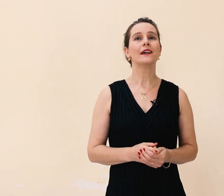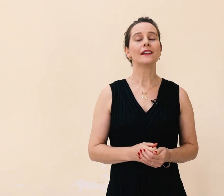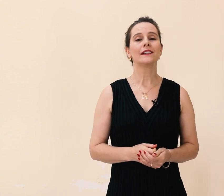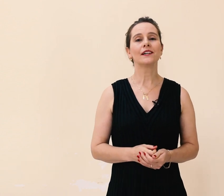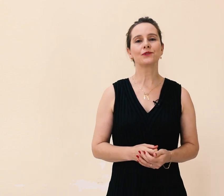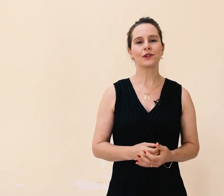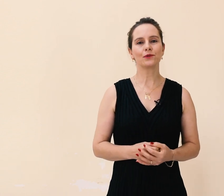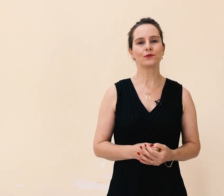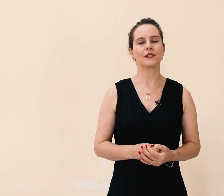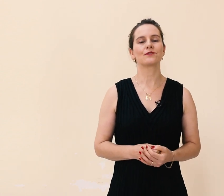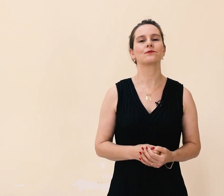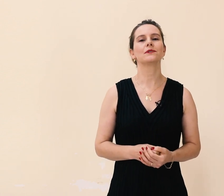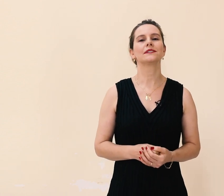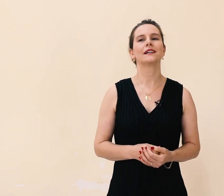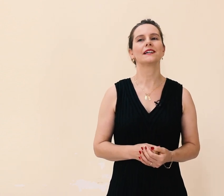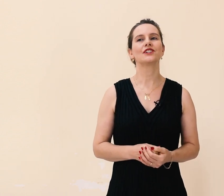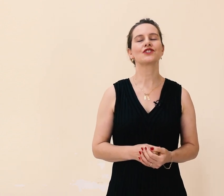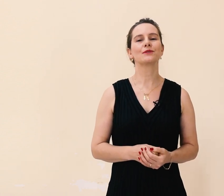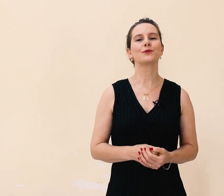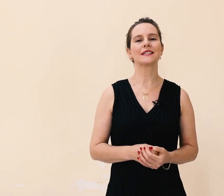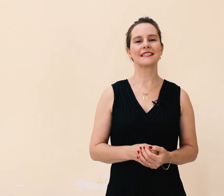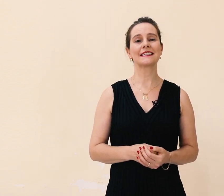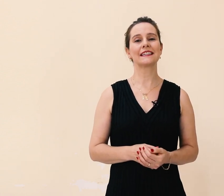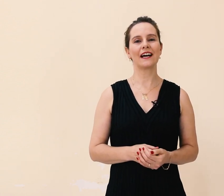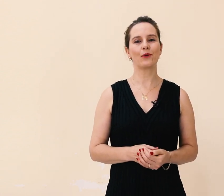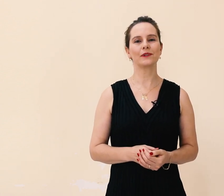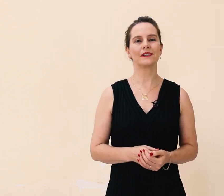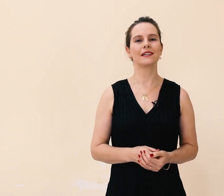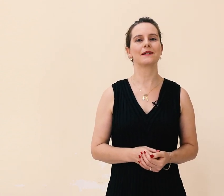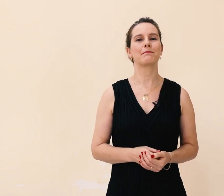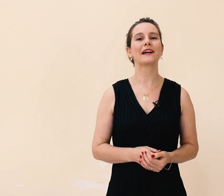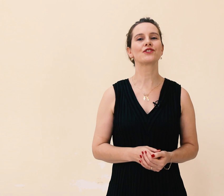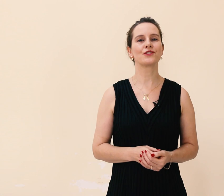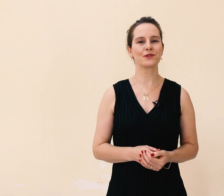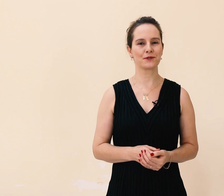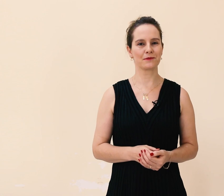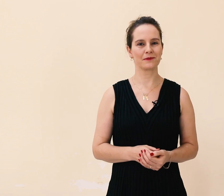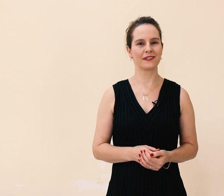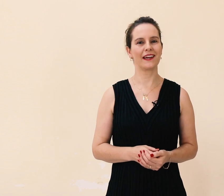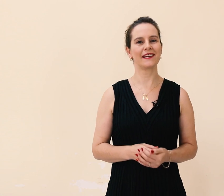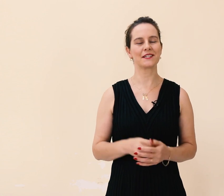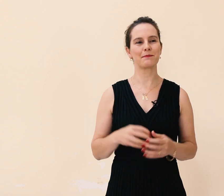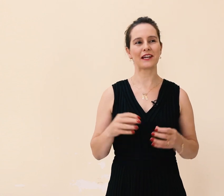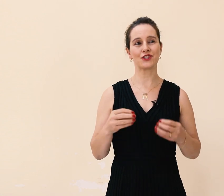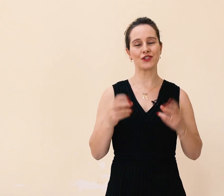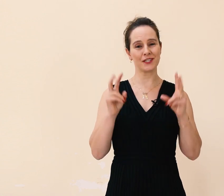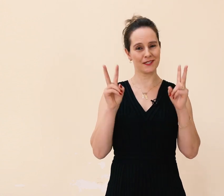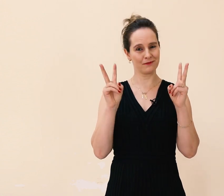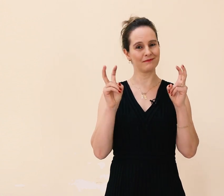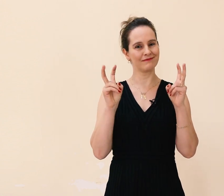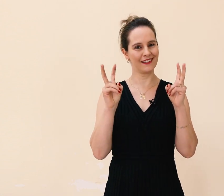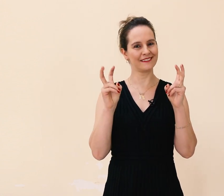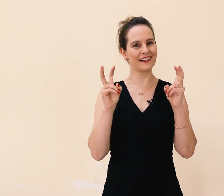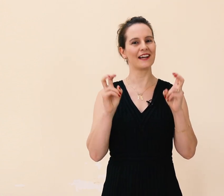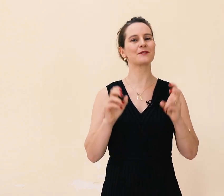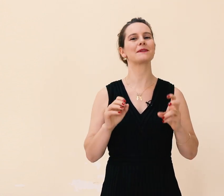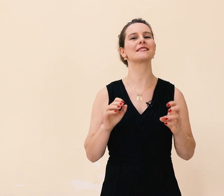Dentro da cultura surda, eles chamam esse sinal de batismo, eles batizam, entre aspas,